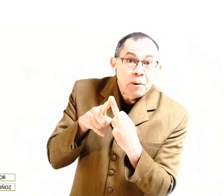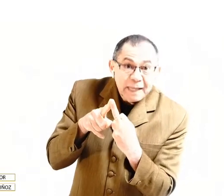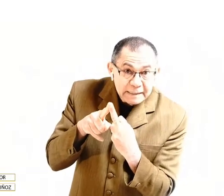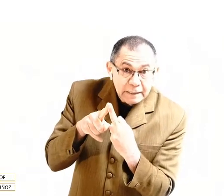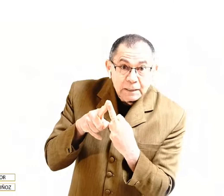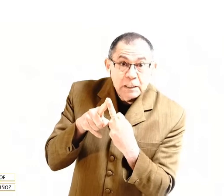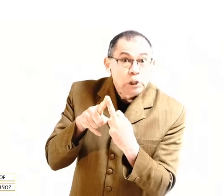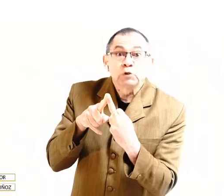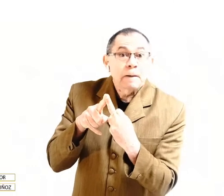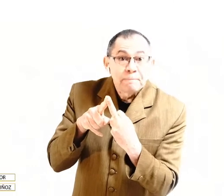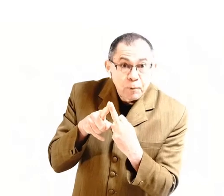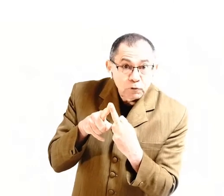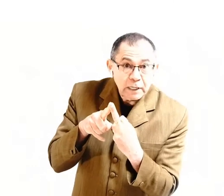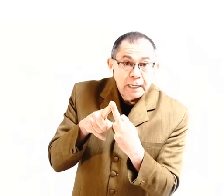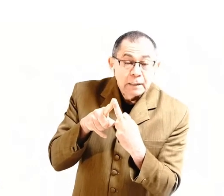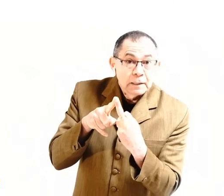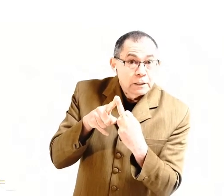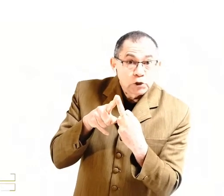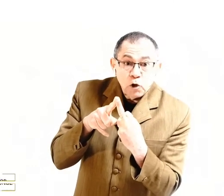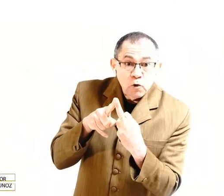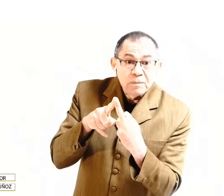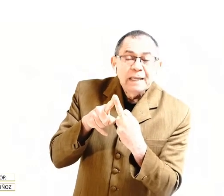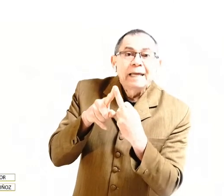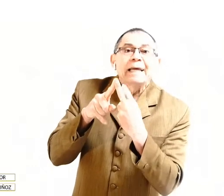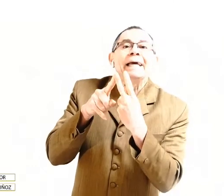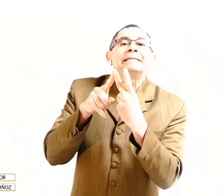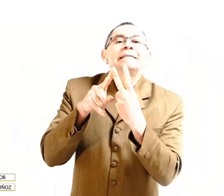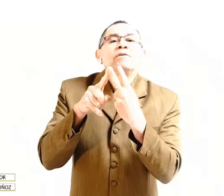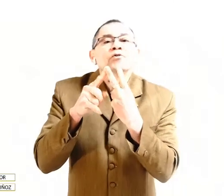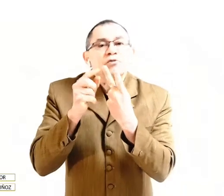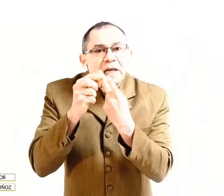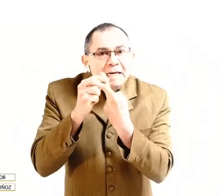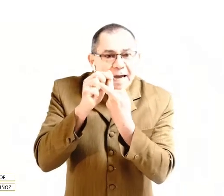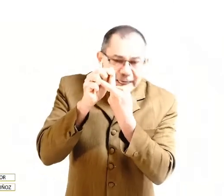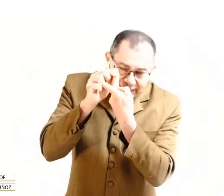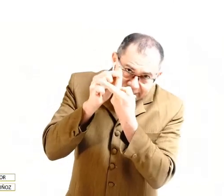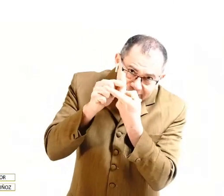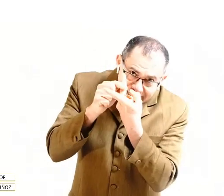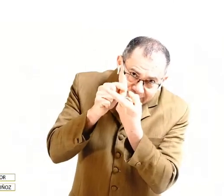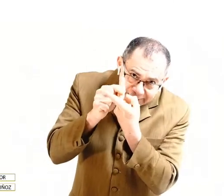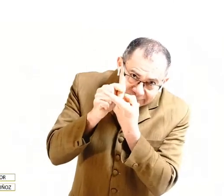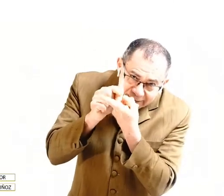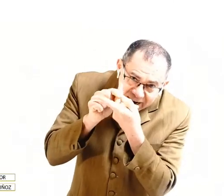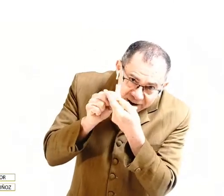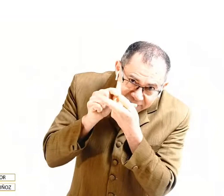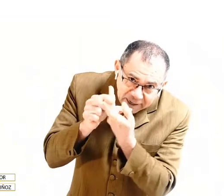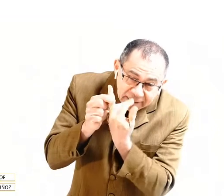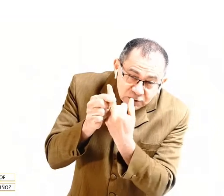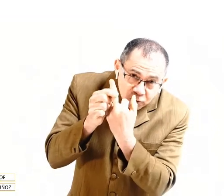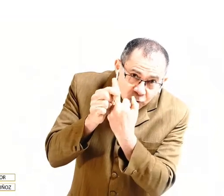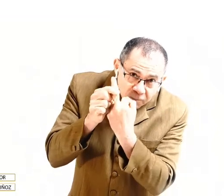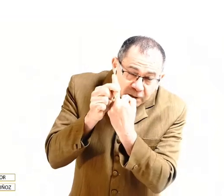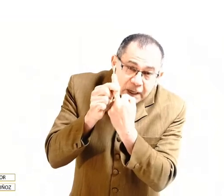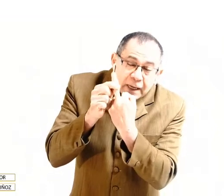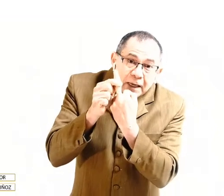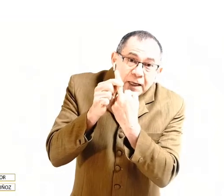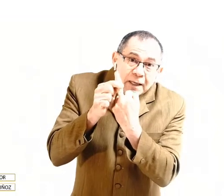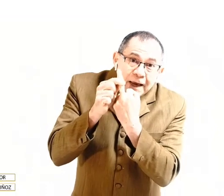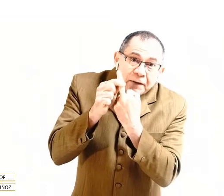obedecen y los expulsa todo. Esta doctrina es la de Cristo, la de